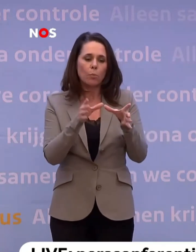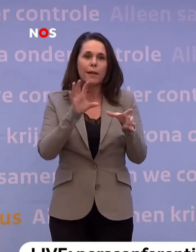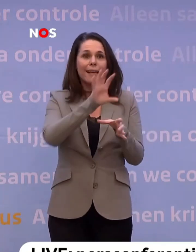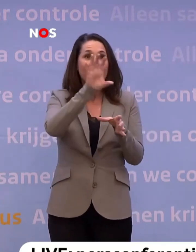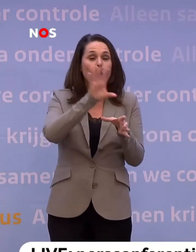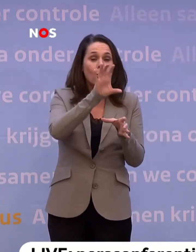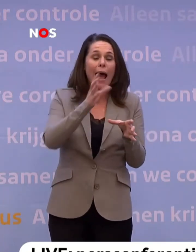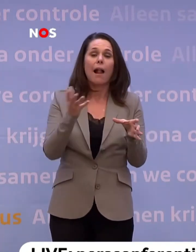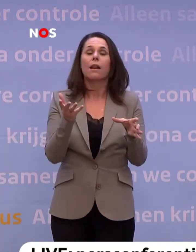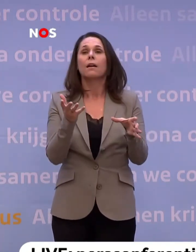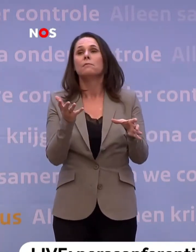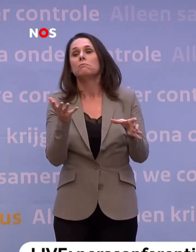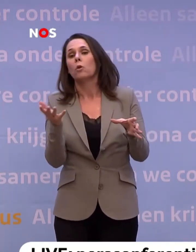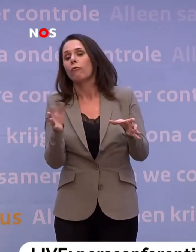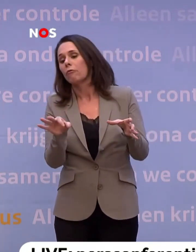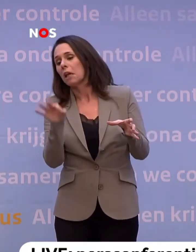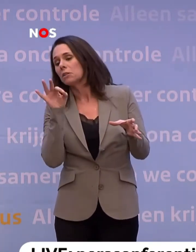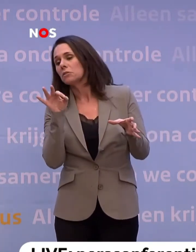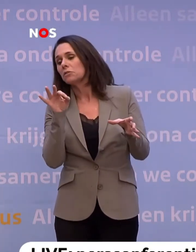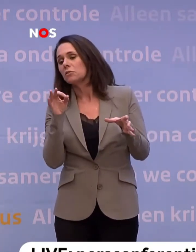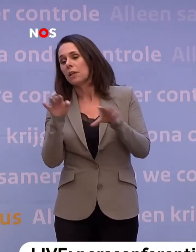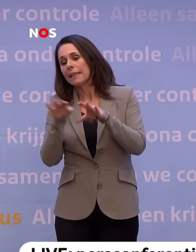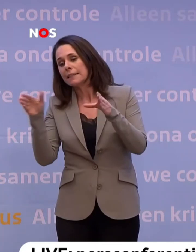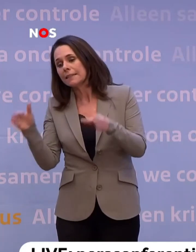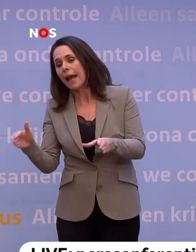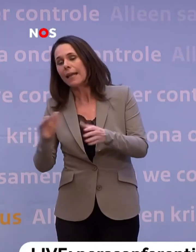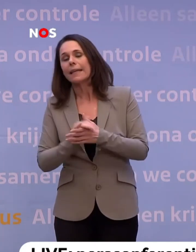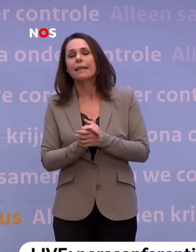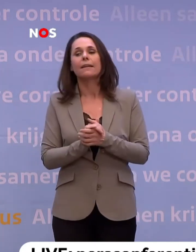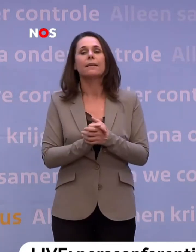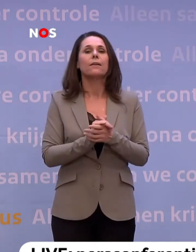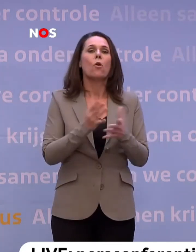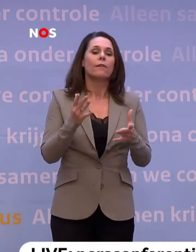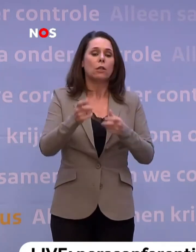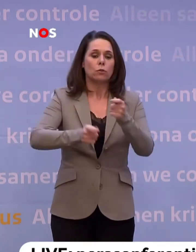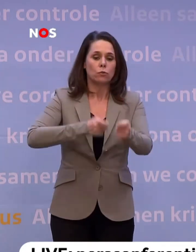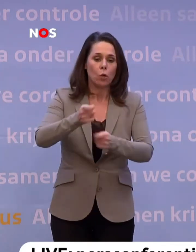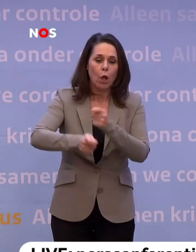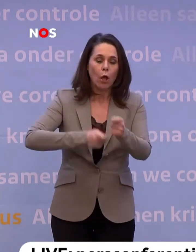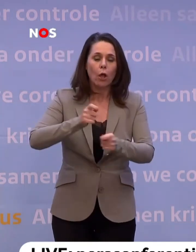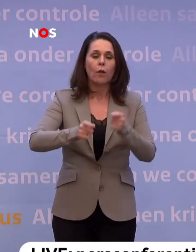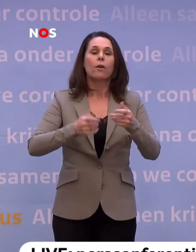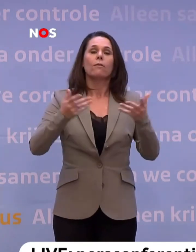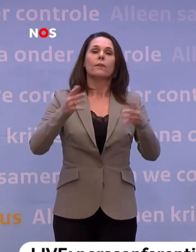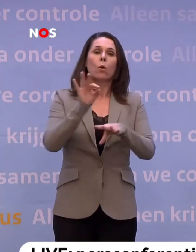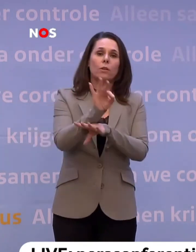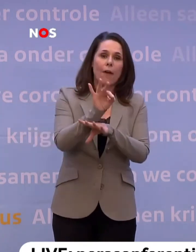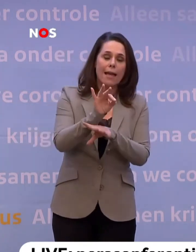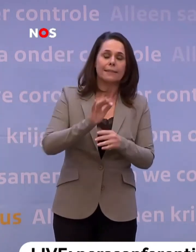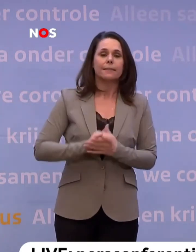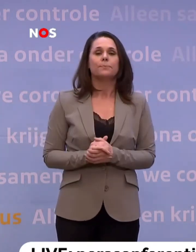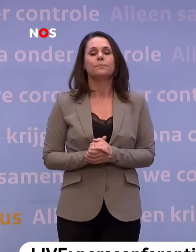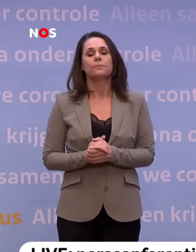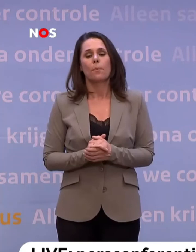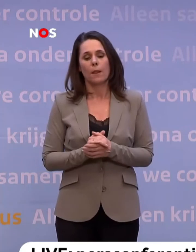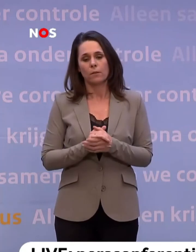benadering... ...of je kunt zeggen, we kiezen juist een instelling... ...of we kiezen de zorg, of we kiezen het onderwijs. Daarnaast is